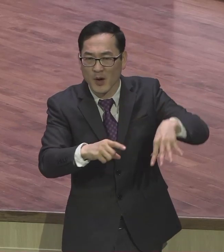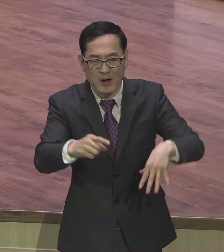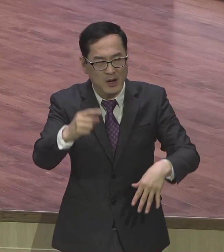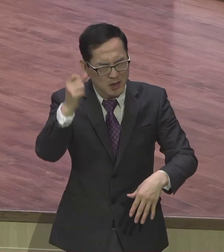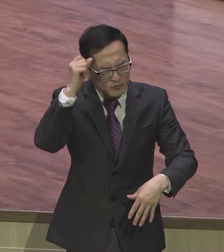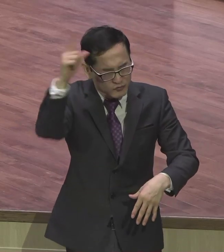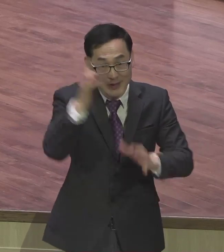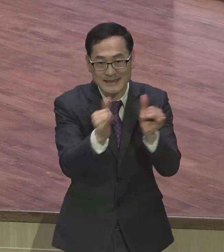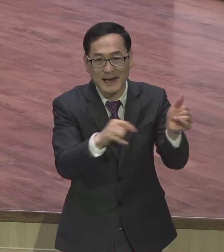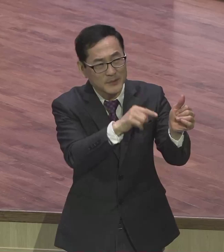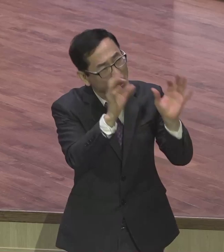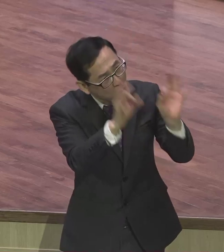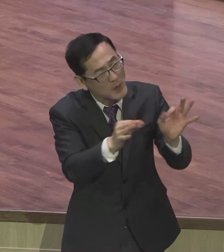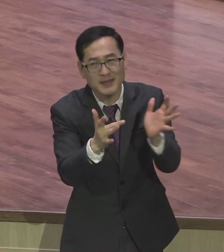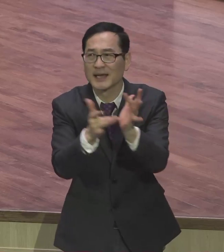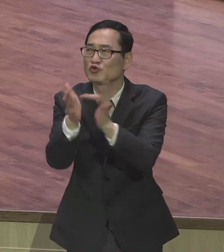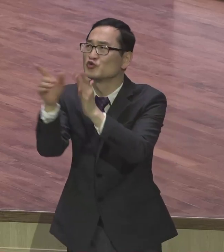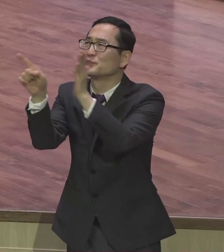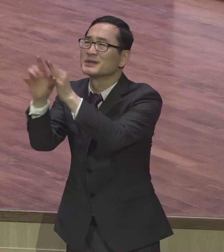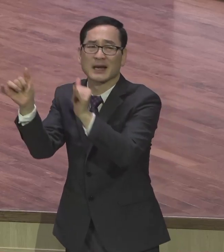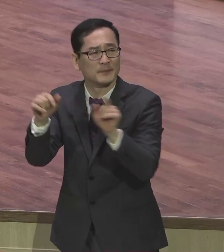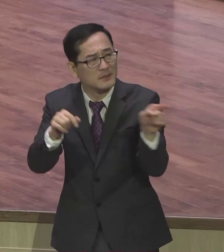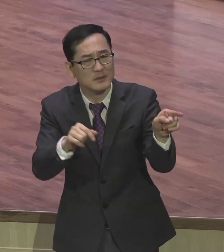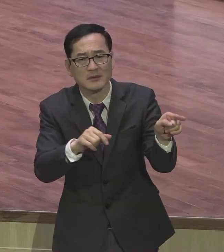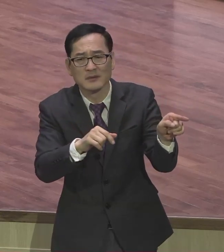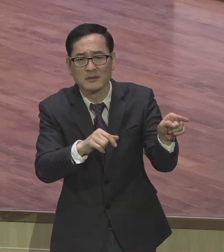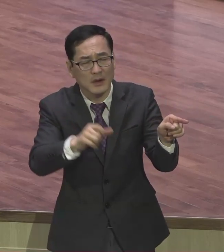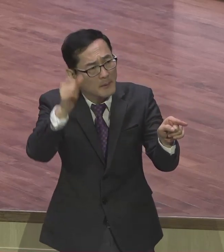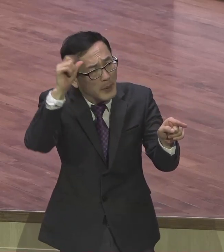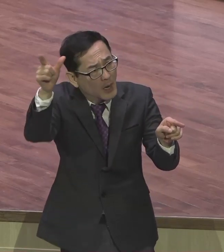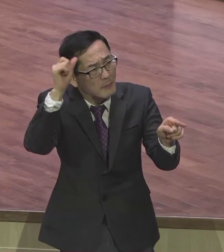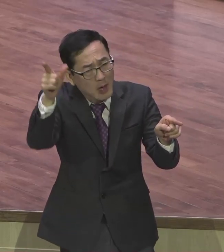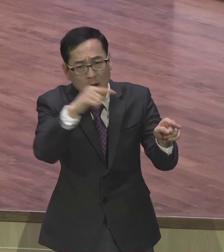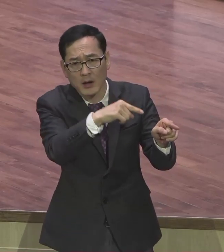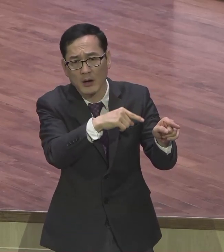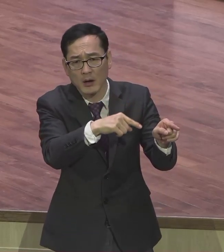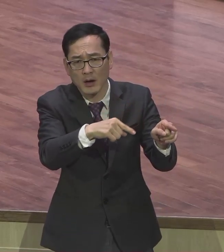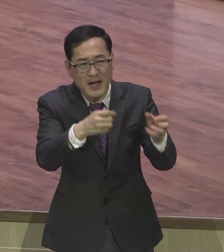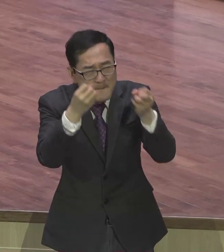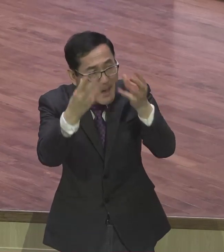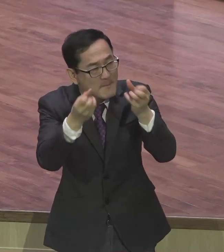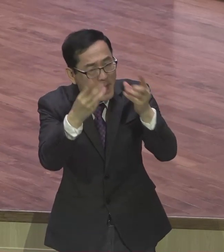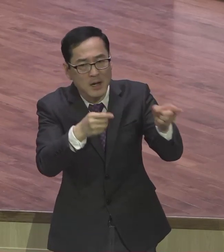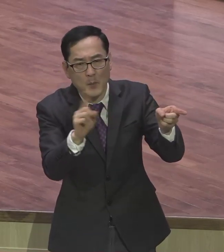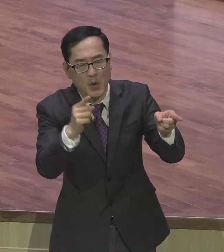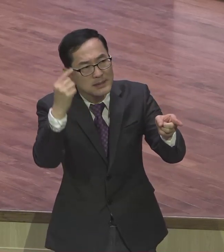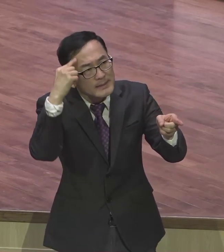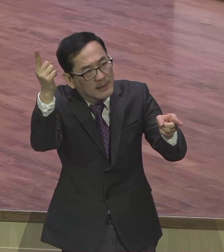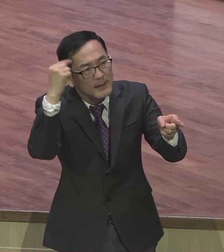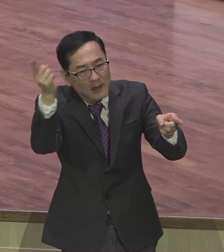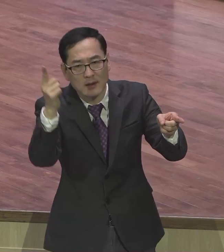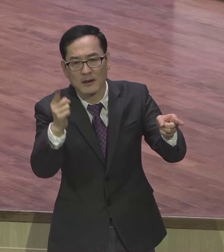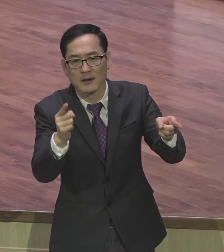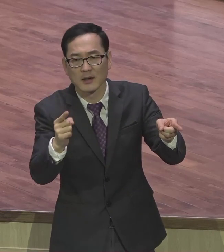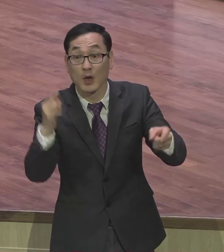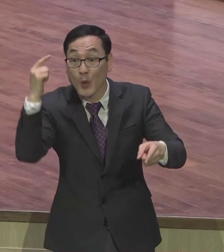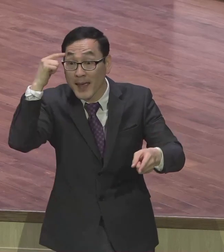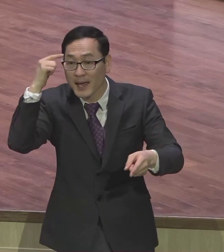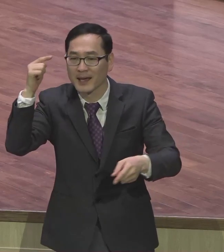목탁 두드리는 사람이 아니 없어요 하나도 없어요 전부 하나님 기도해가지고 창조적 지혜를 그걸